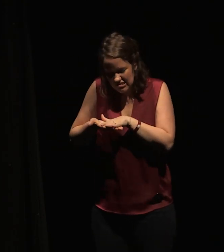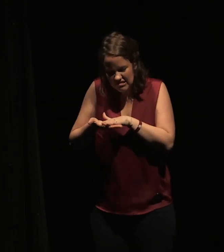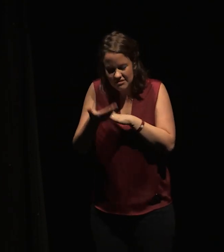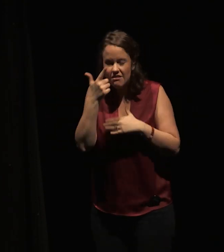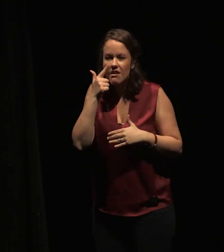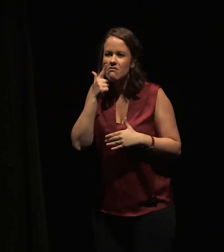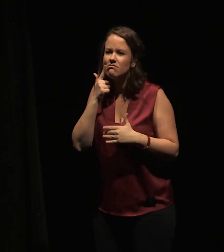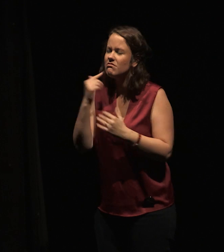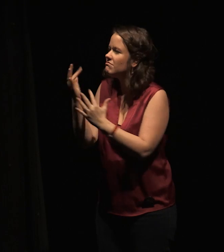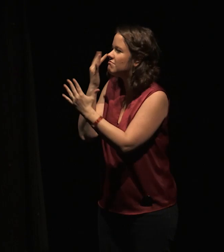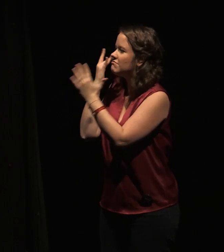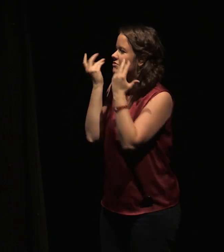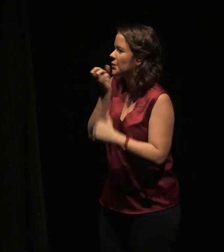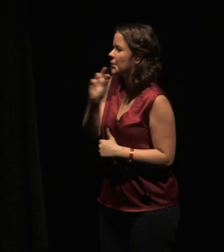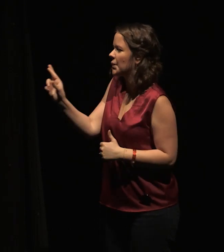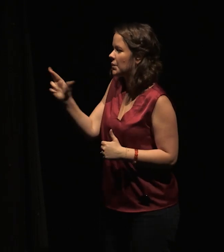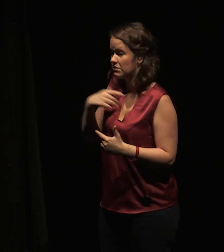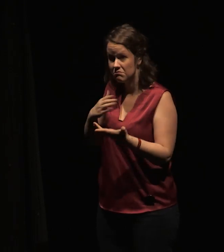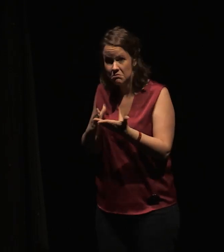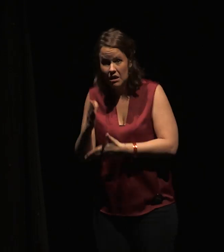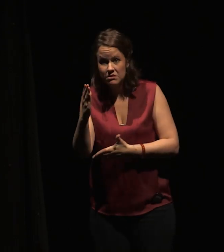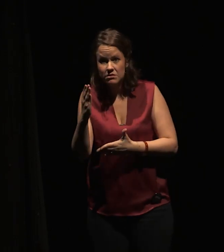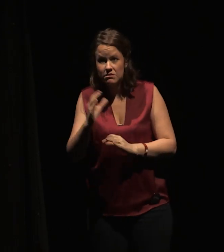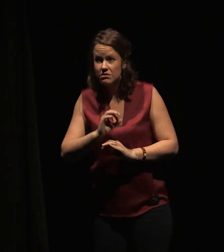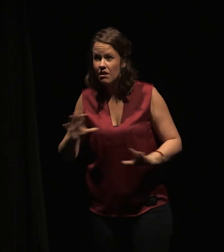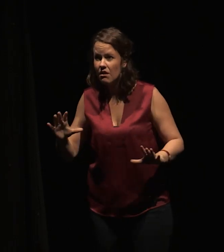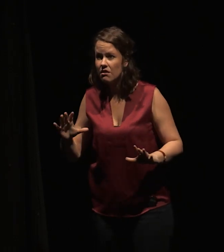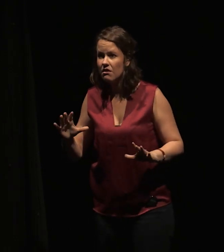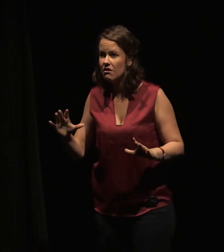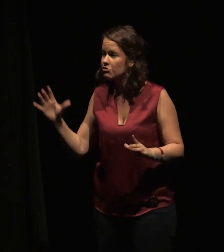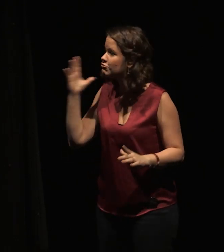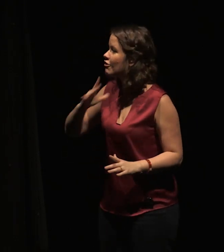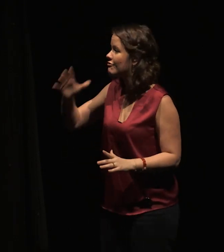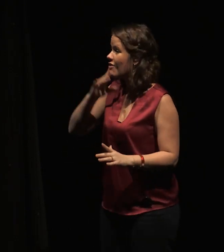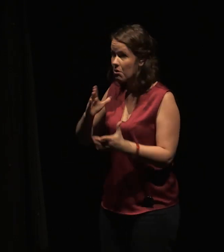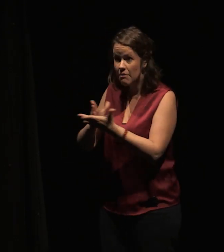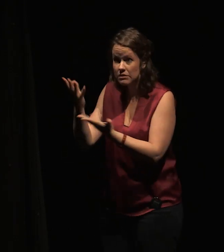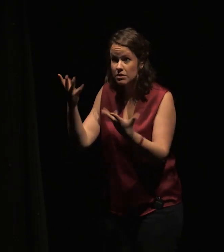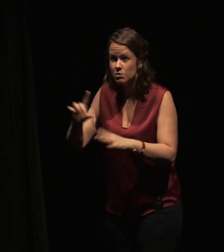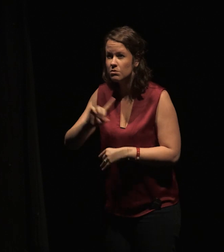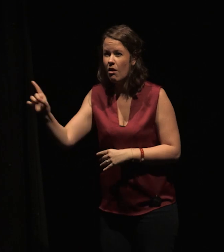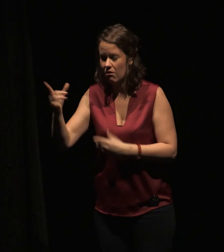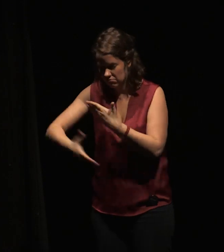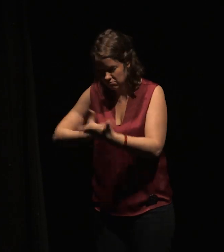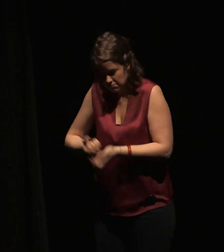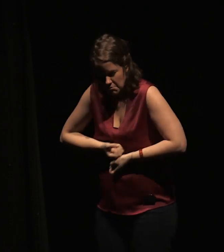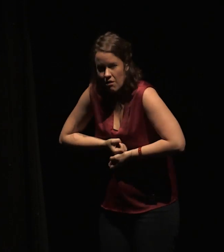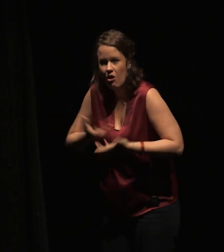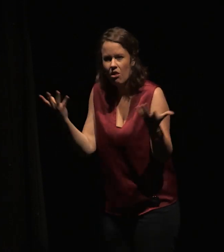poème. Je ne fus pas un passendrant, dans les mots des chanteurs j'étais leurs paroles. La réconciliation d'Athènes et de la Perse, un